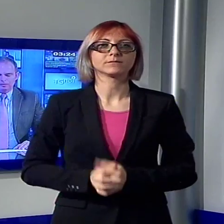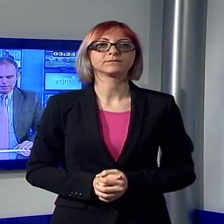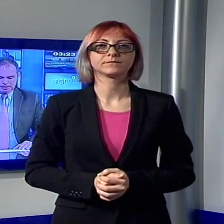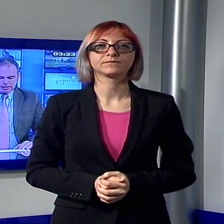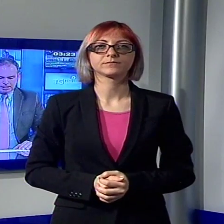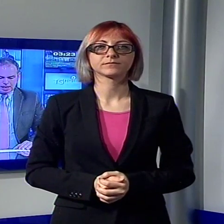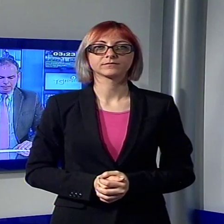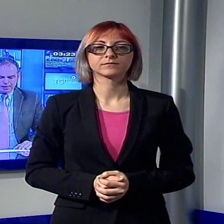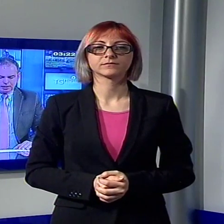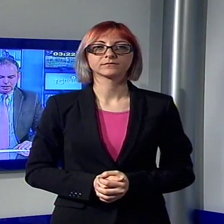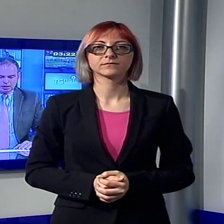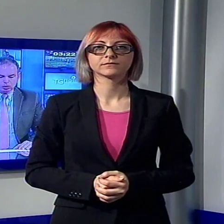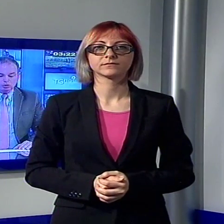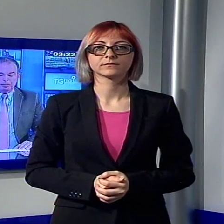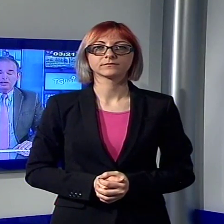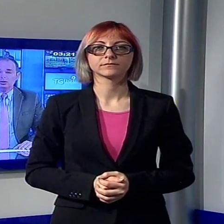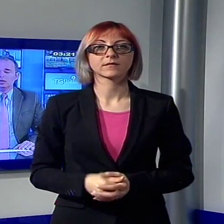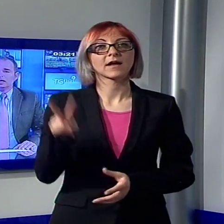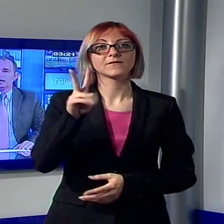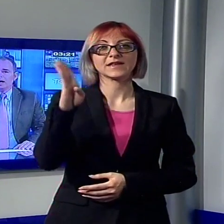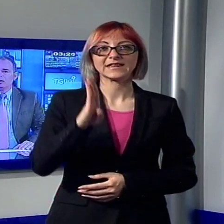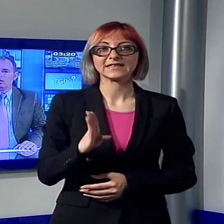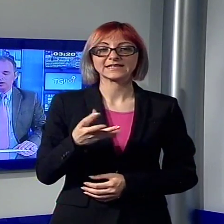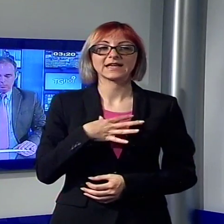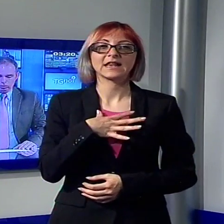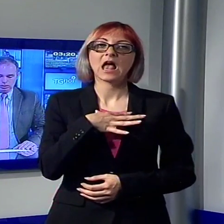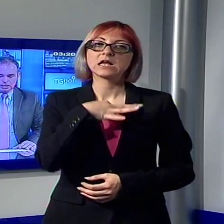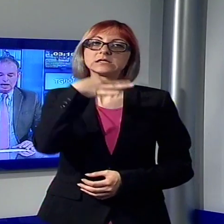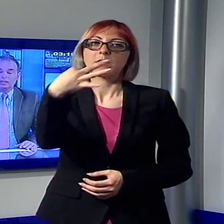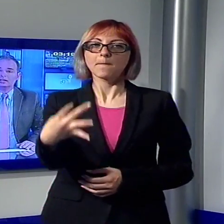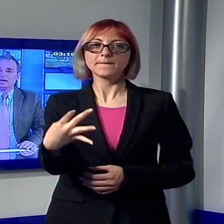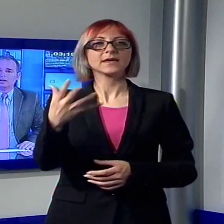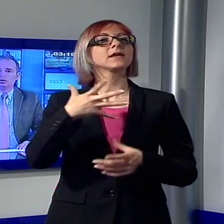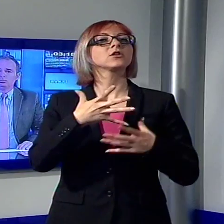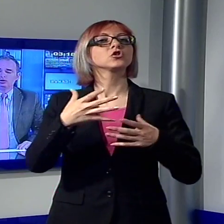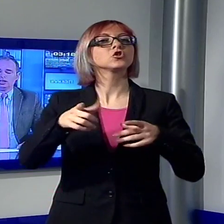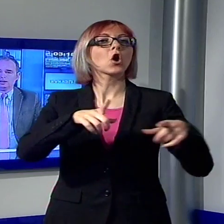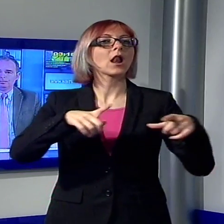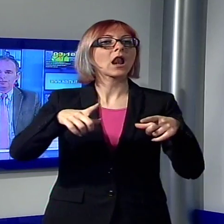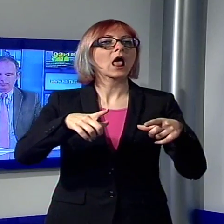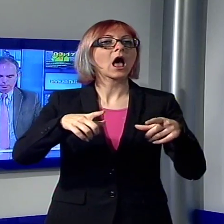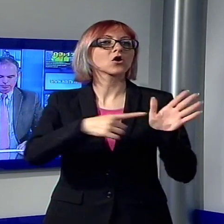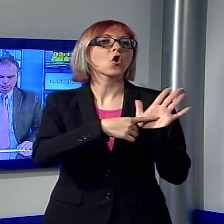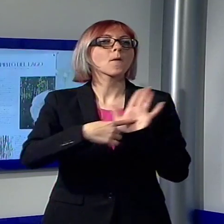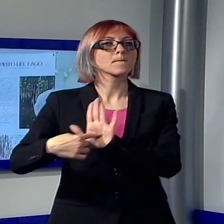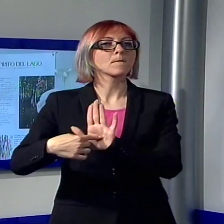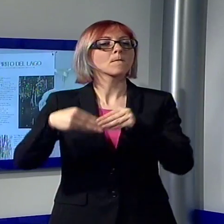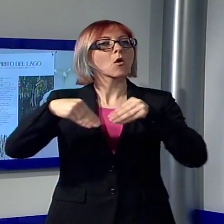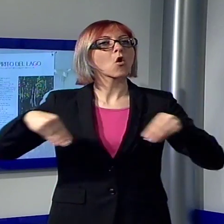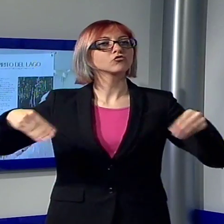in Versilia per Lo Spirito del Lago in mostra al Teatro Puccini. Le opere